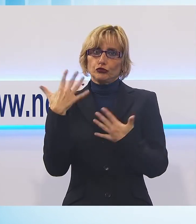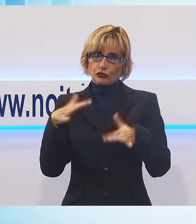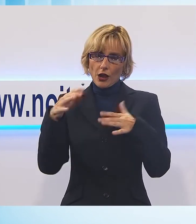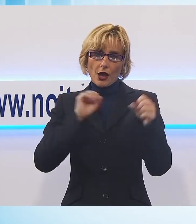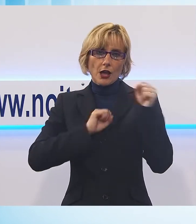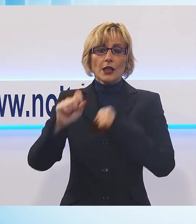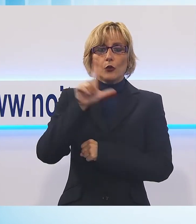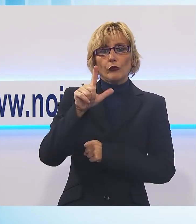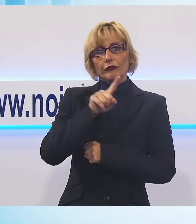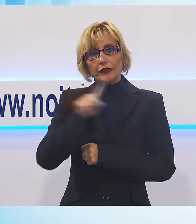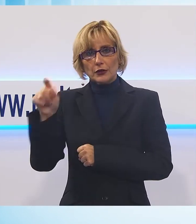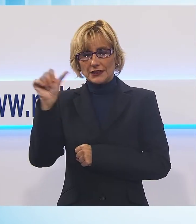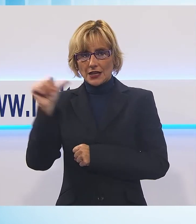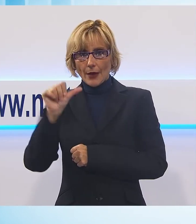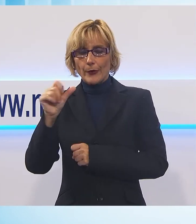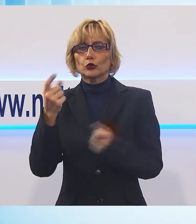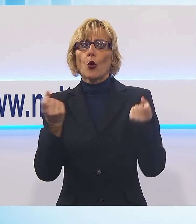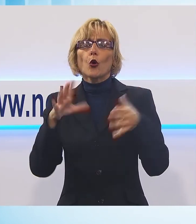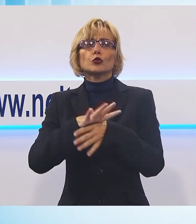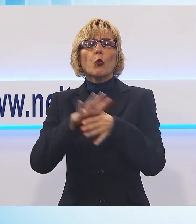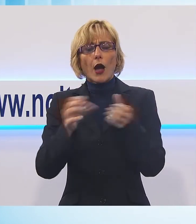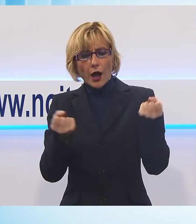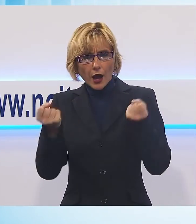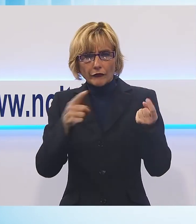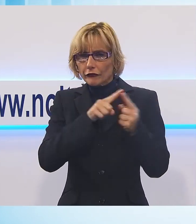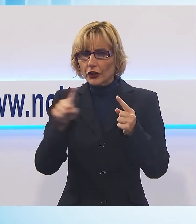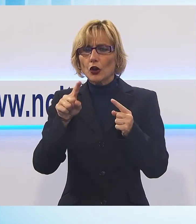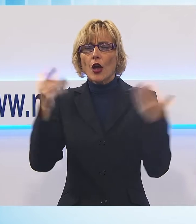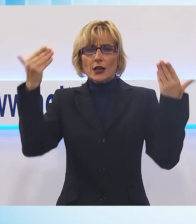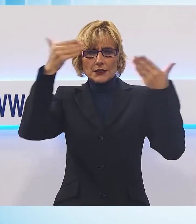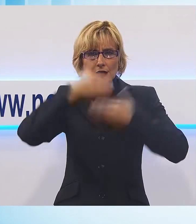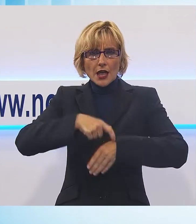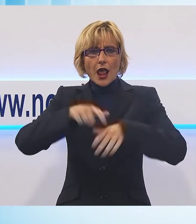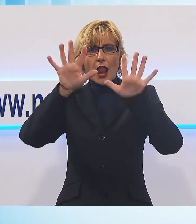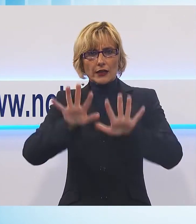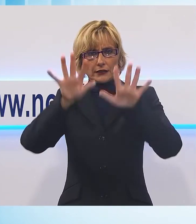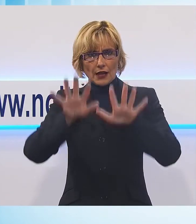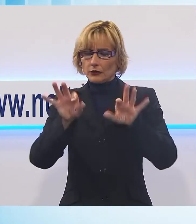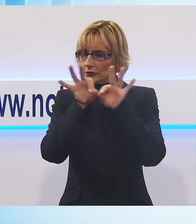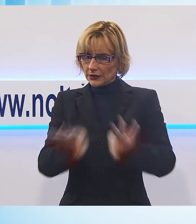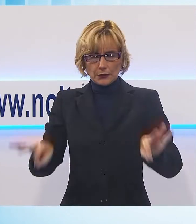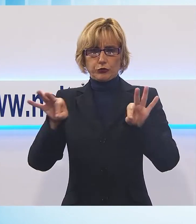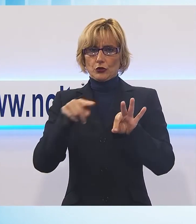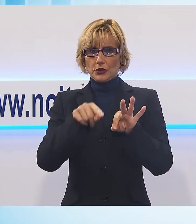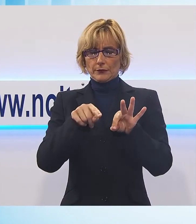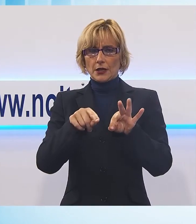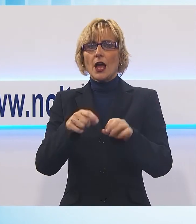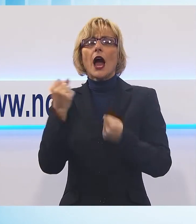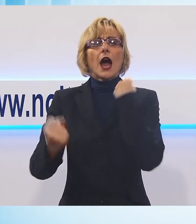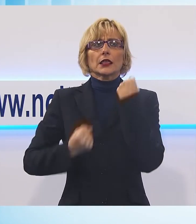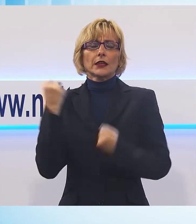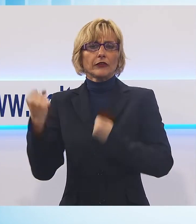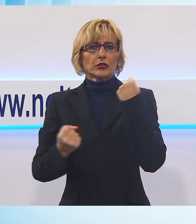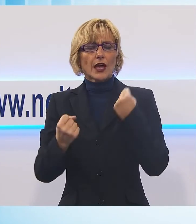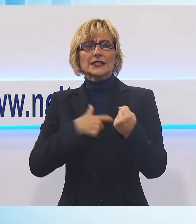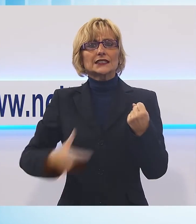sabato una pattuglia sarà sul territorio fino alle 22 a disposizione dei cittadini si tratta di un'attività che il sindaco Leonardo Fornaciari ha